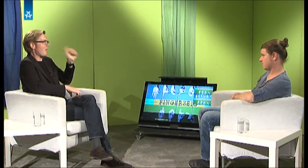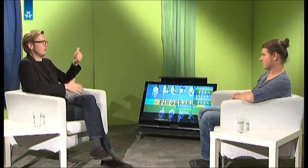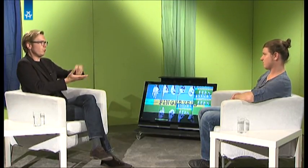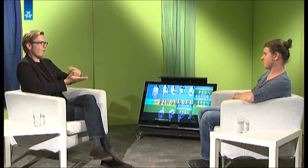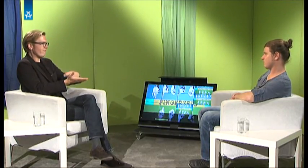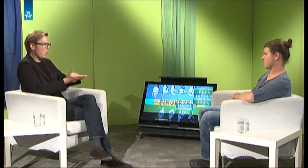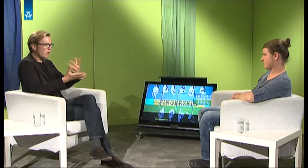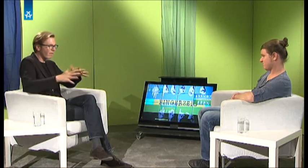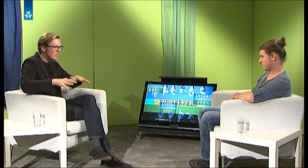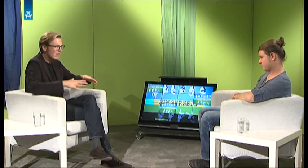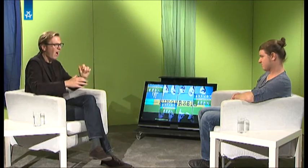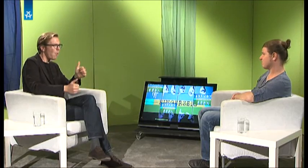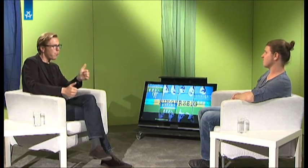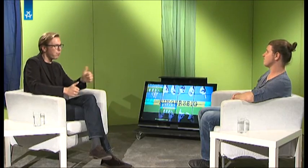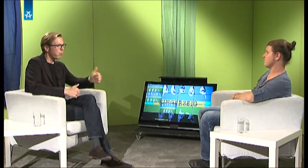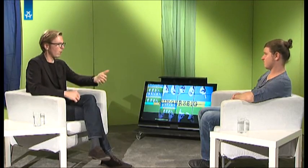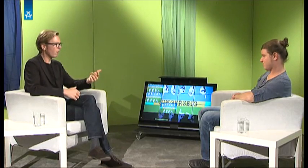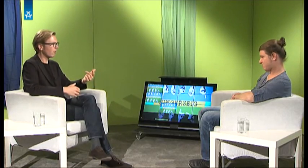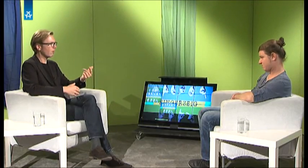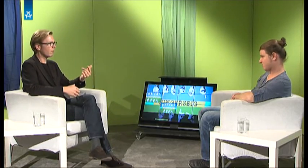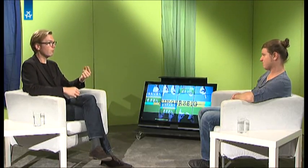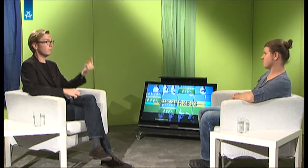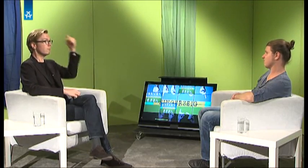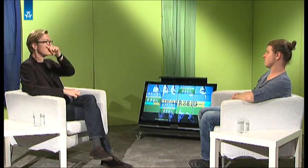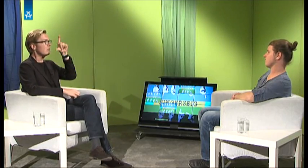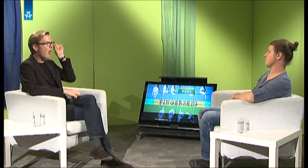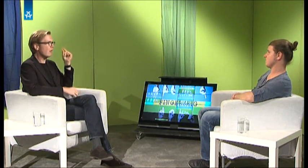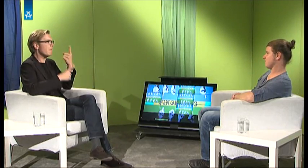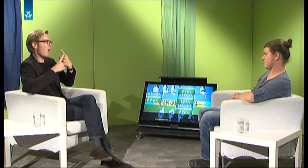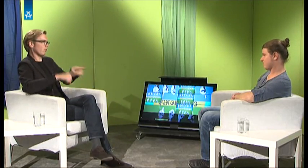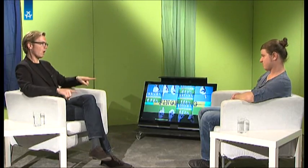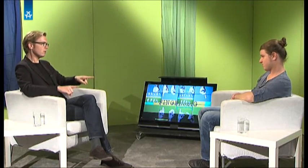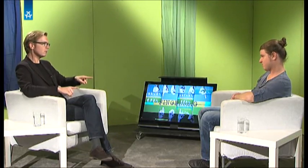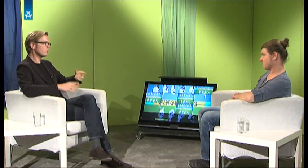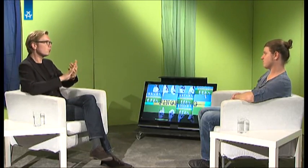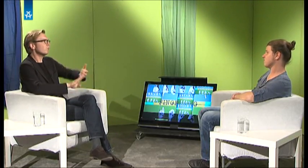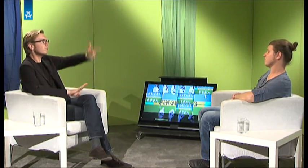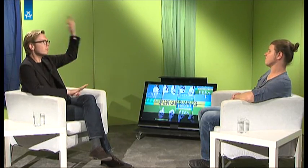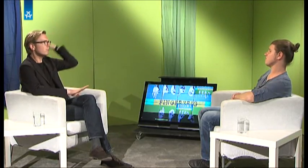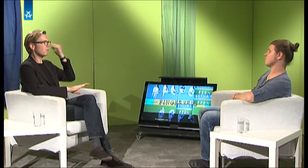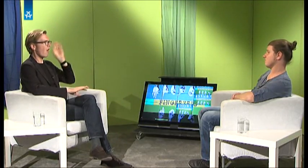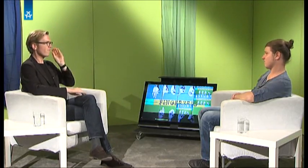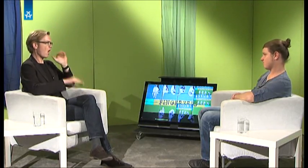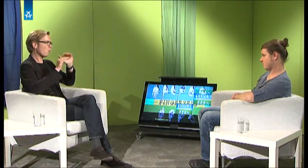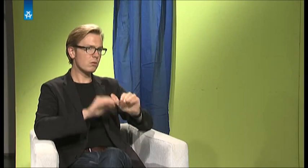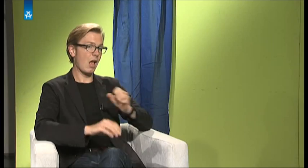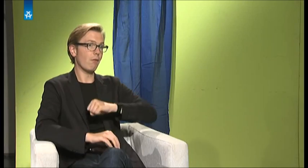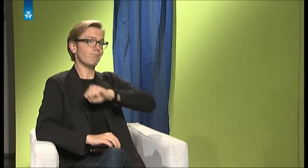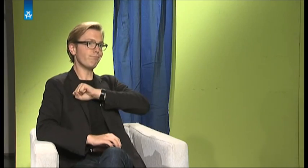die Aspekte von der Gehörlosenkultur auch einzubringen. Und Gallaudet ist schon eine relativ alte Universität. Es gibt es schon länger, die haben da schon die Erfahrung. Und ich